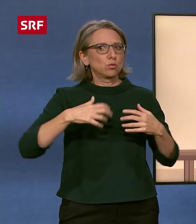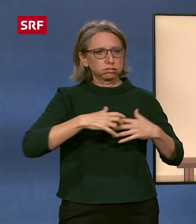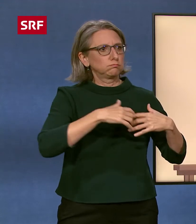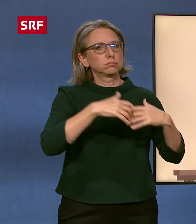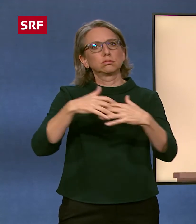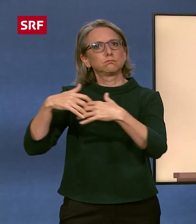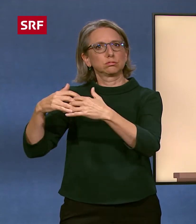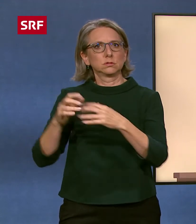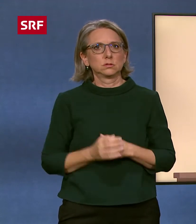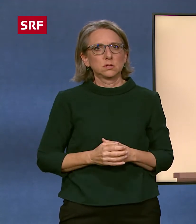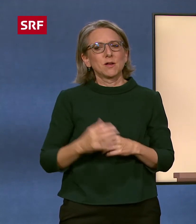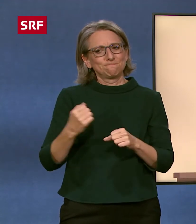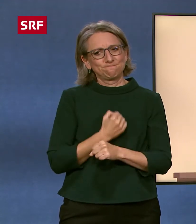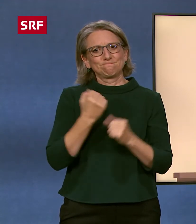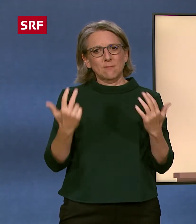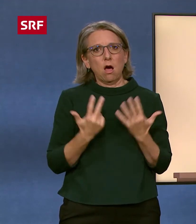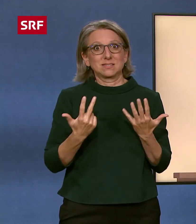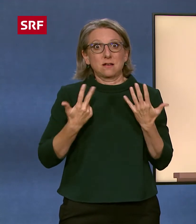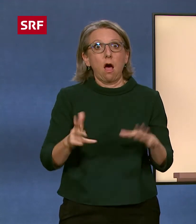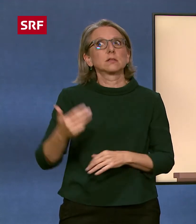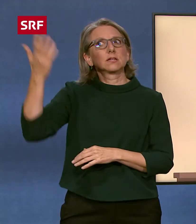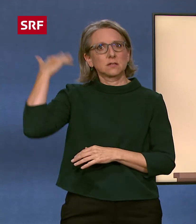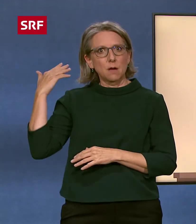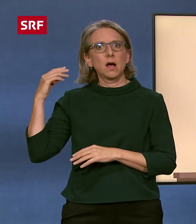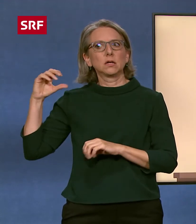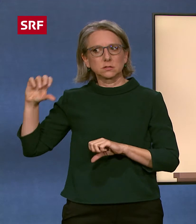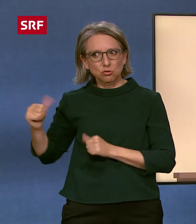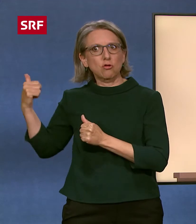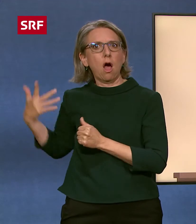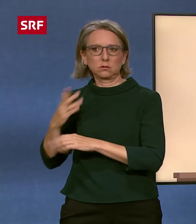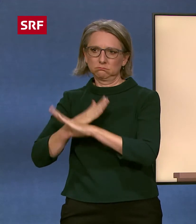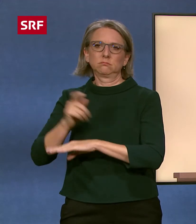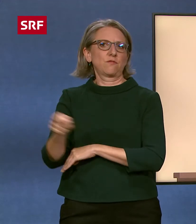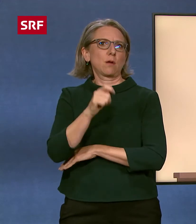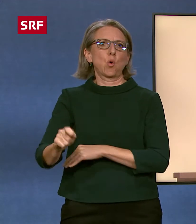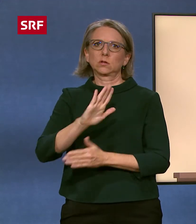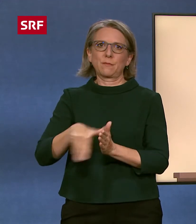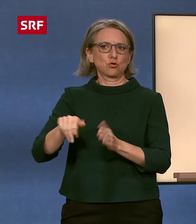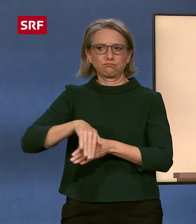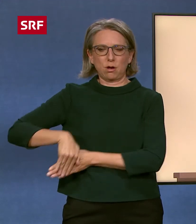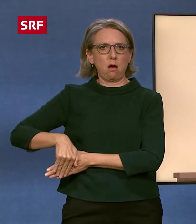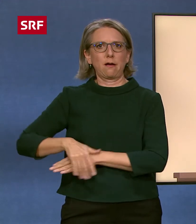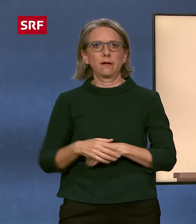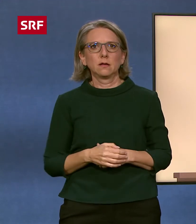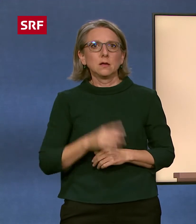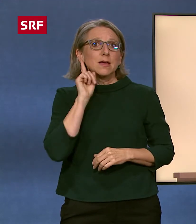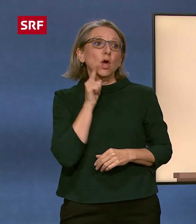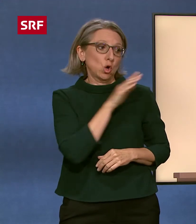begann im Jahr 1880 eine lange Zeit, in der Gebärdensprache verboten war. Gehörlose Kinder sollten lieber Lautsprache